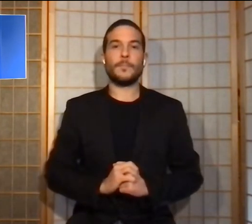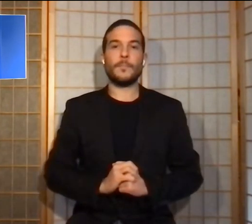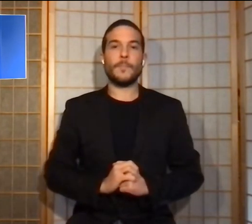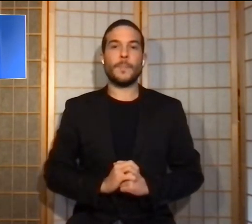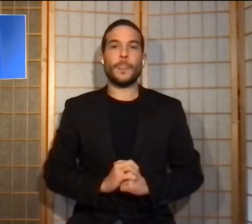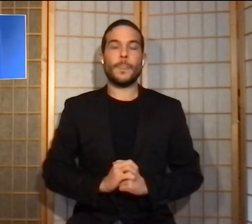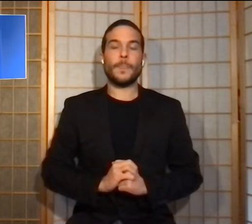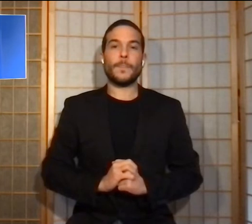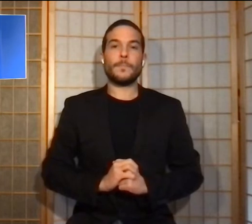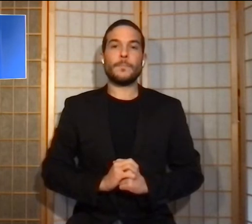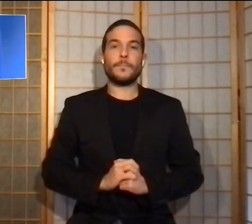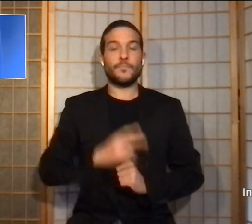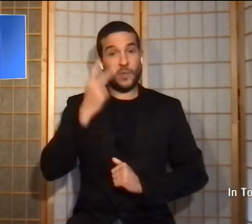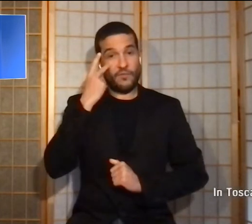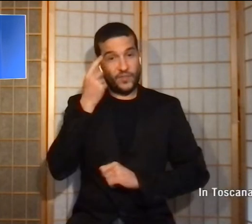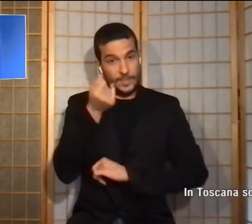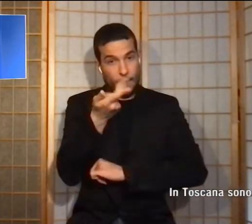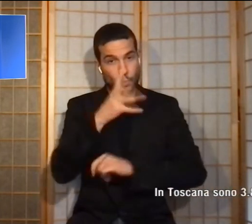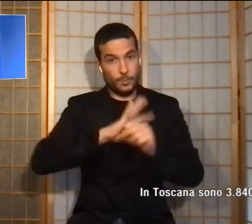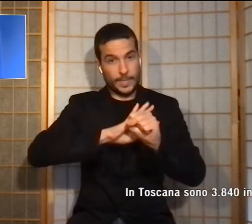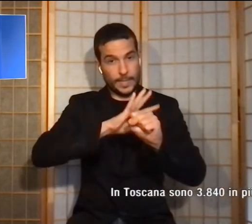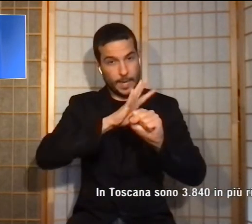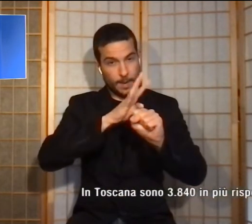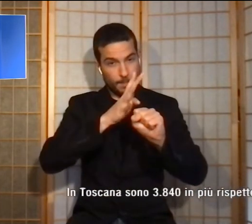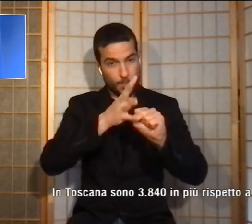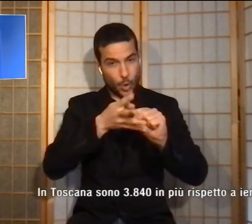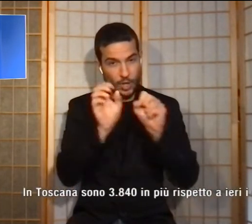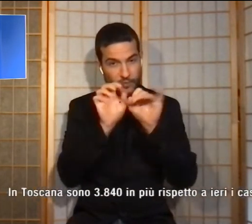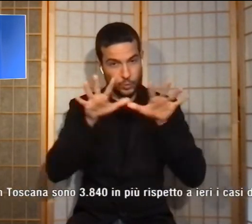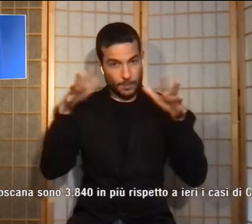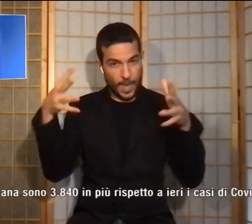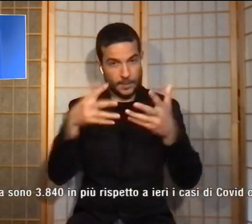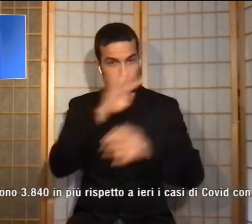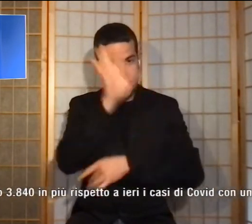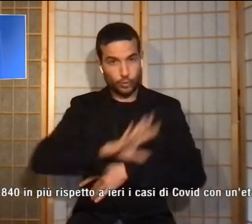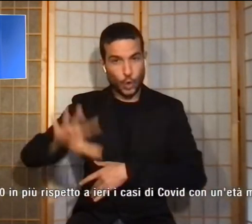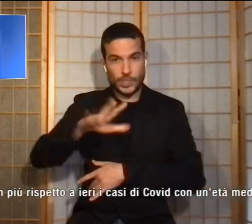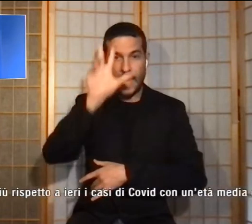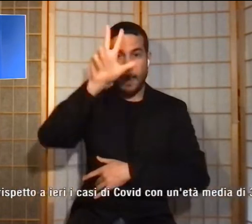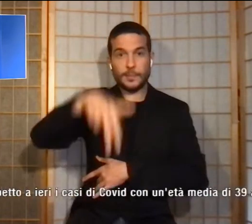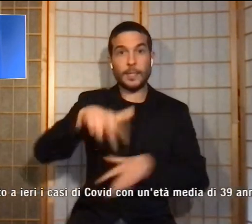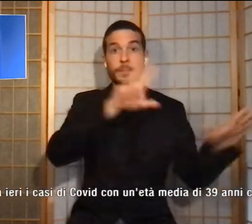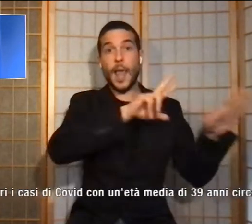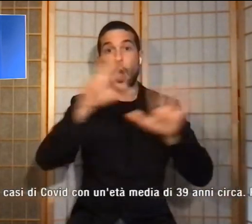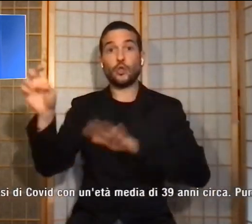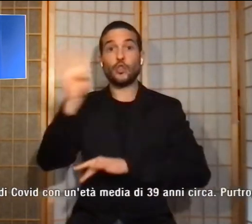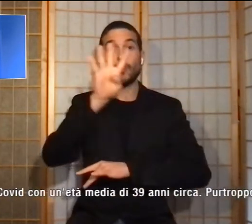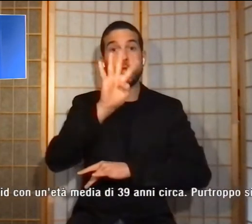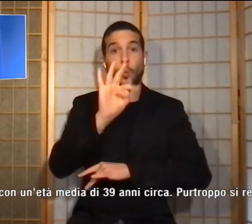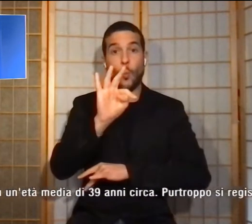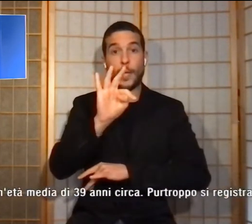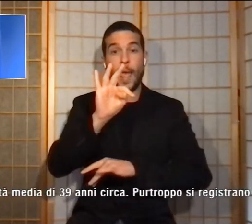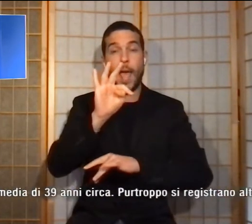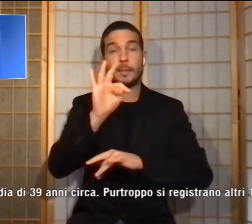Vediamo i numeri della pandemia in Toscana. Sono 3.840 in più